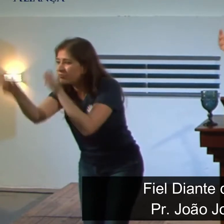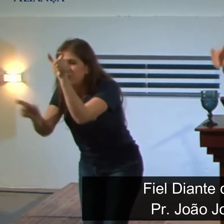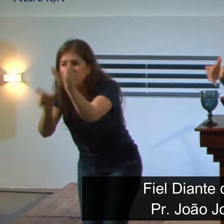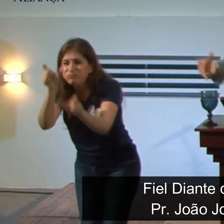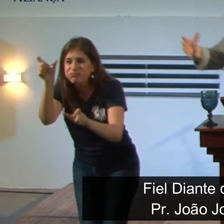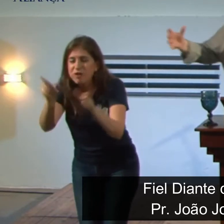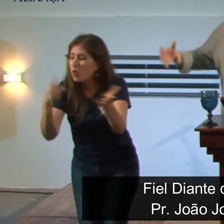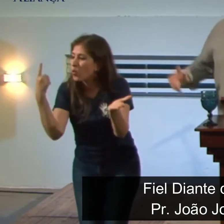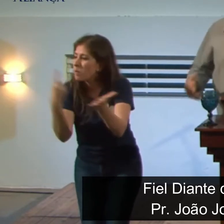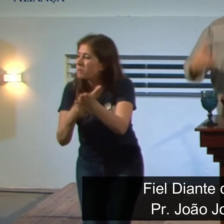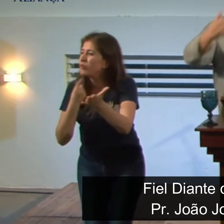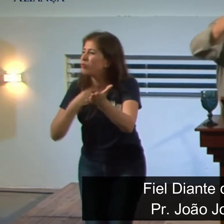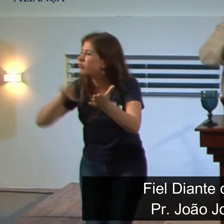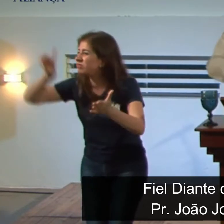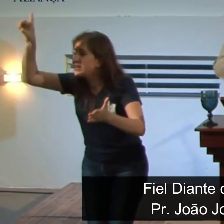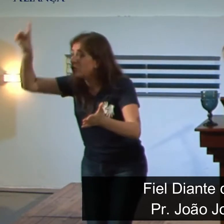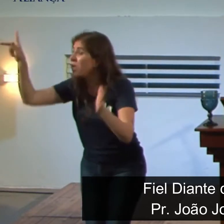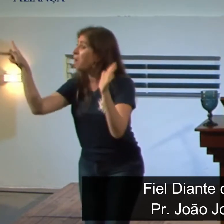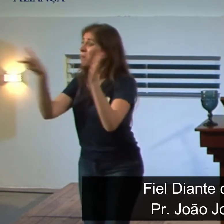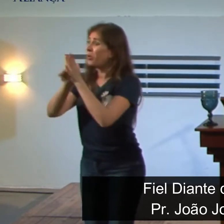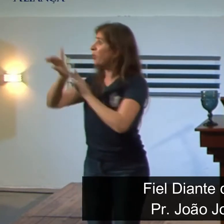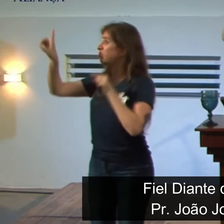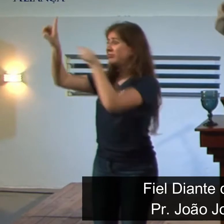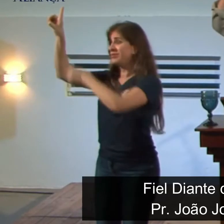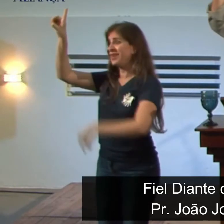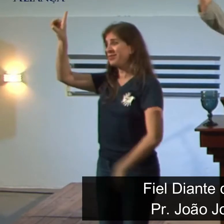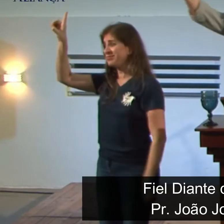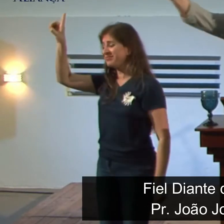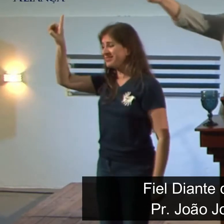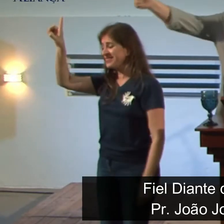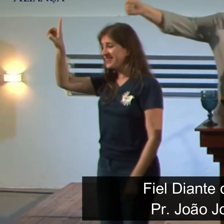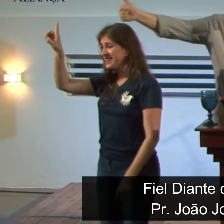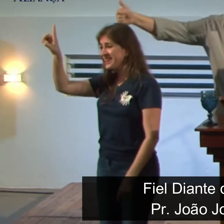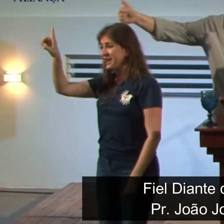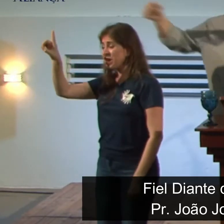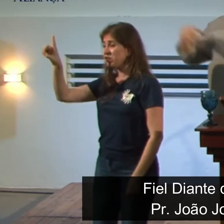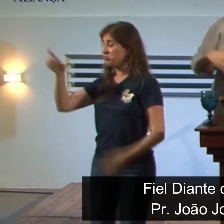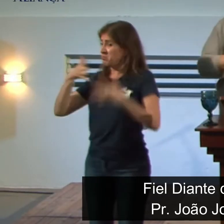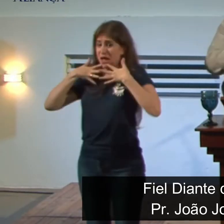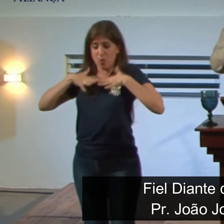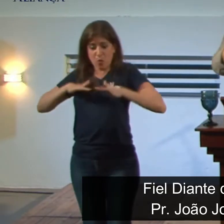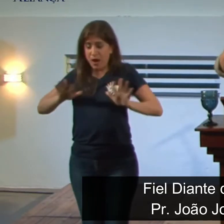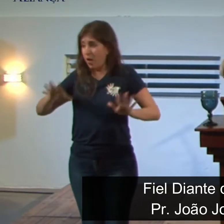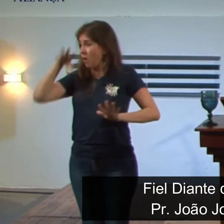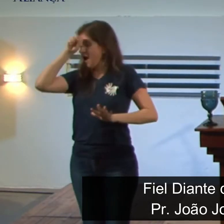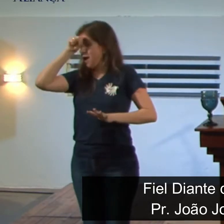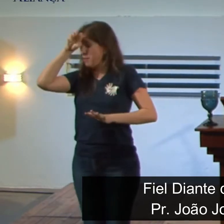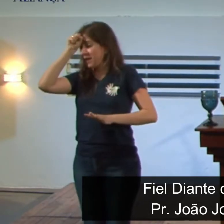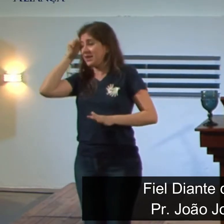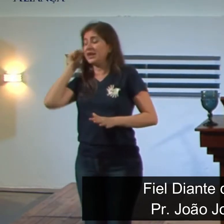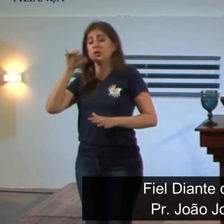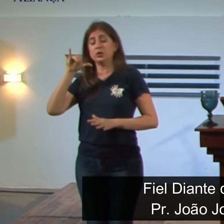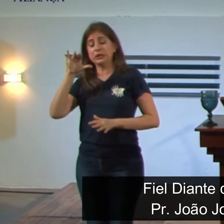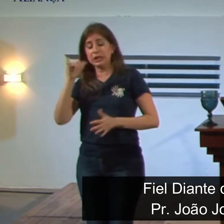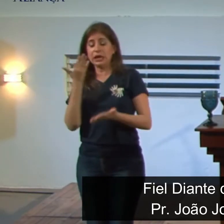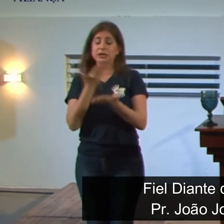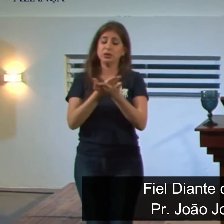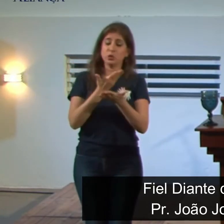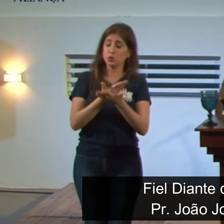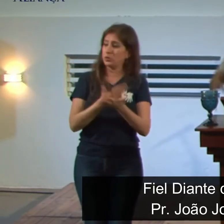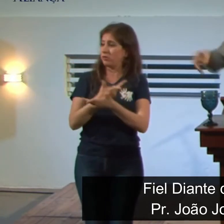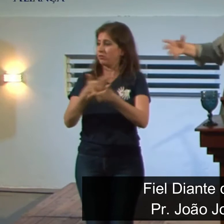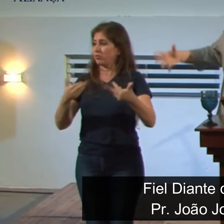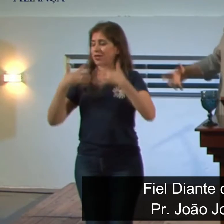servos para o cumprimento de um propósito é o próprio Deus, tanto de maneira natural, eles aprenderam as ciências